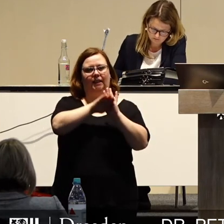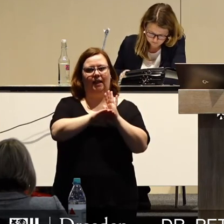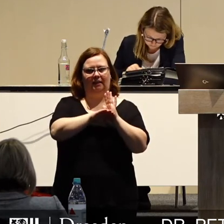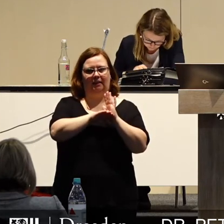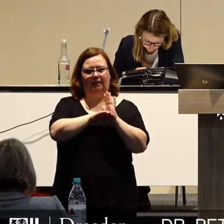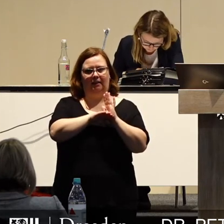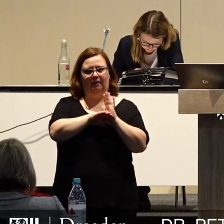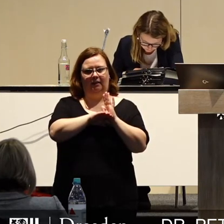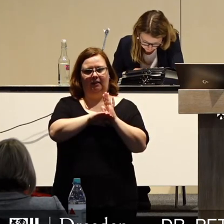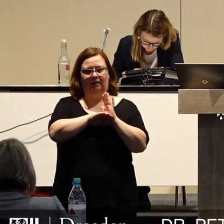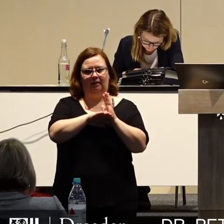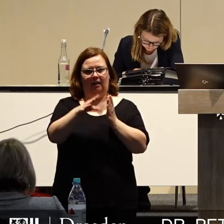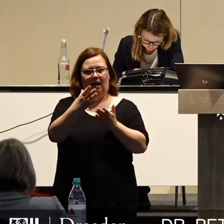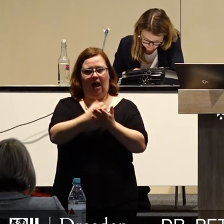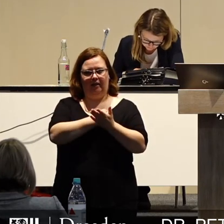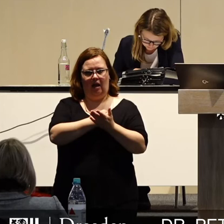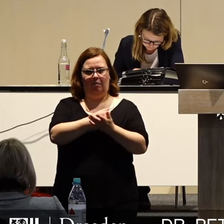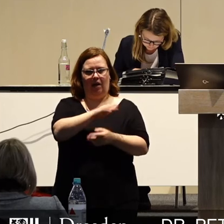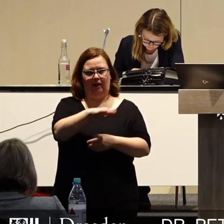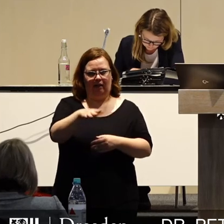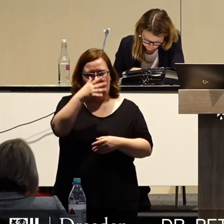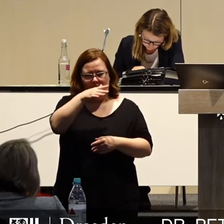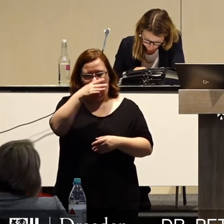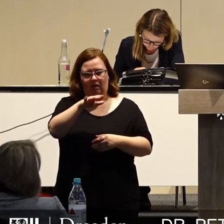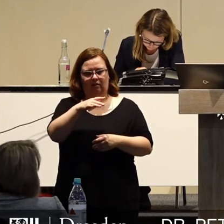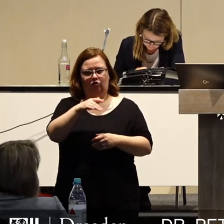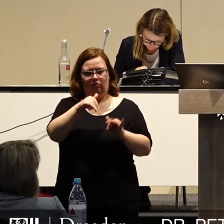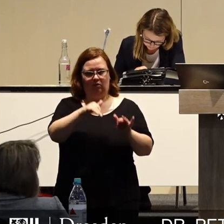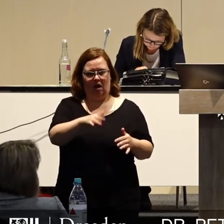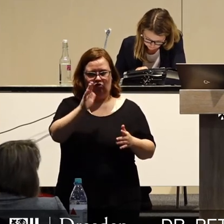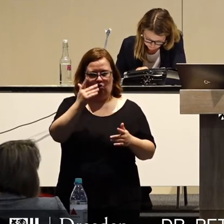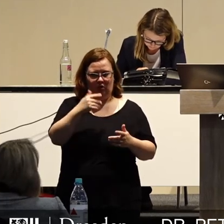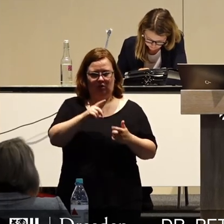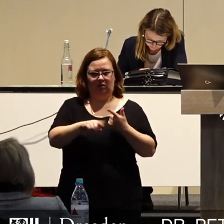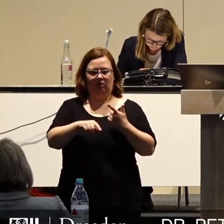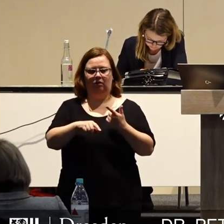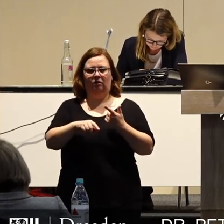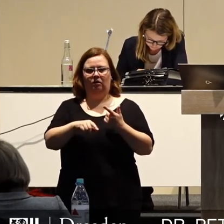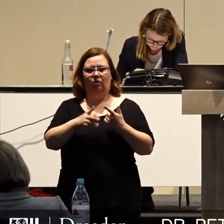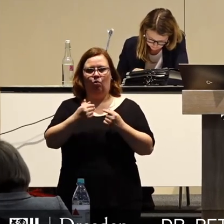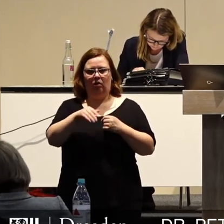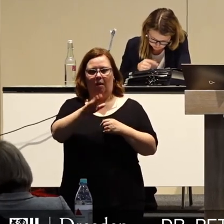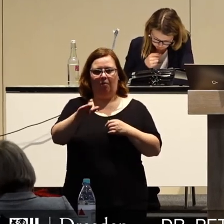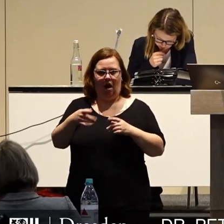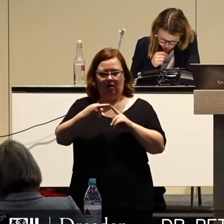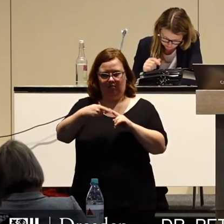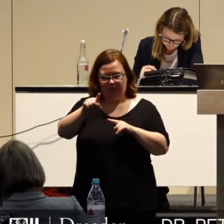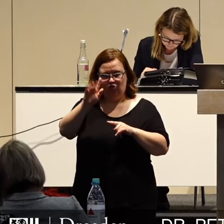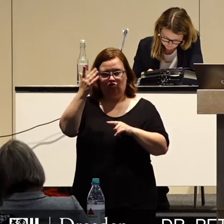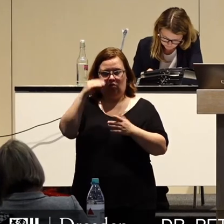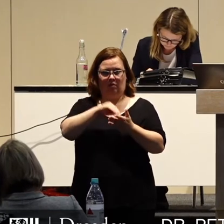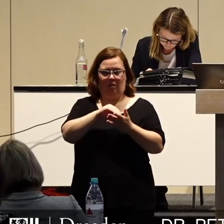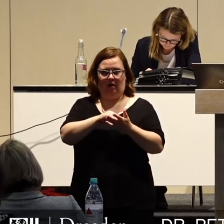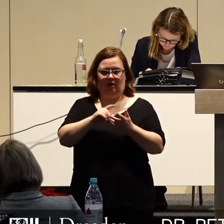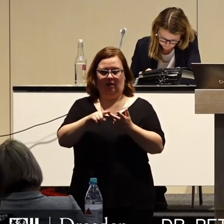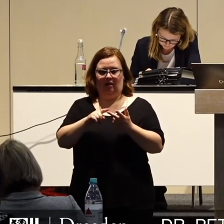Einnahme bei den Kindertagesstättenbeiträgen vorgesehen haben. Dass wir die Erhöhung der Parkgebühren vorgesehen haben.